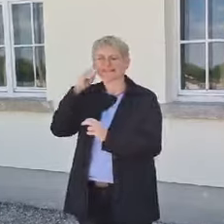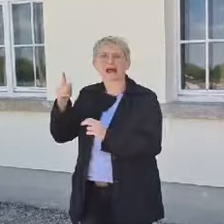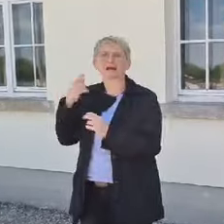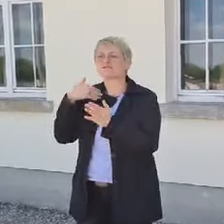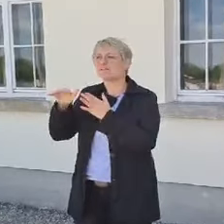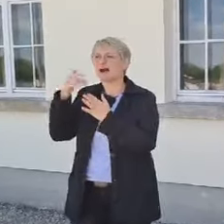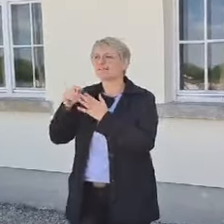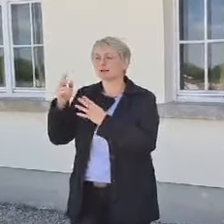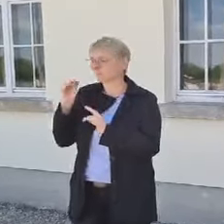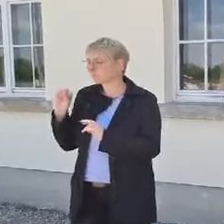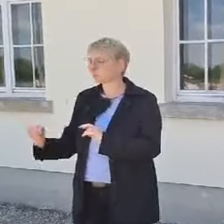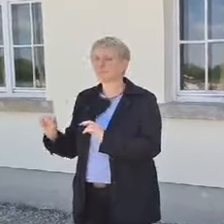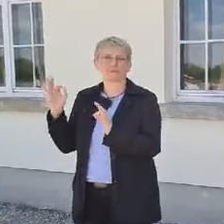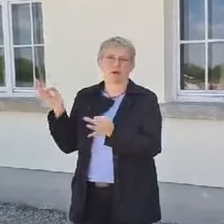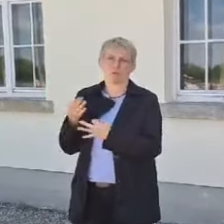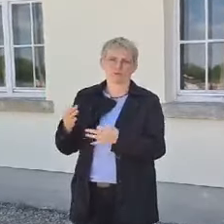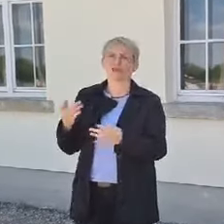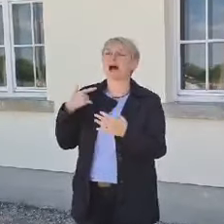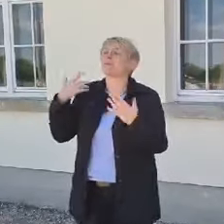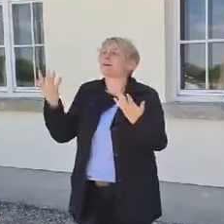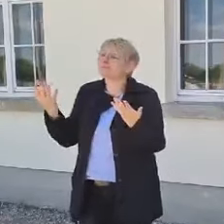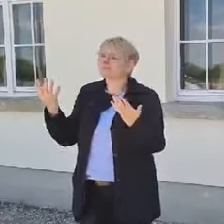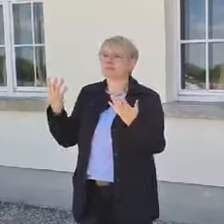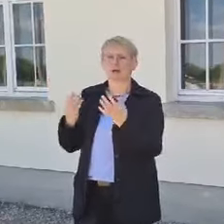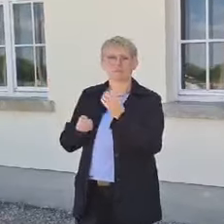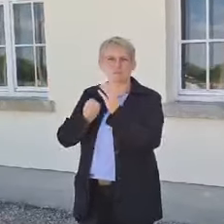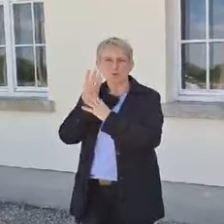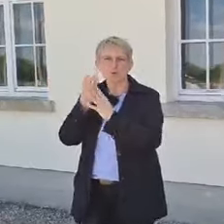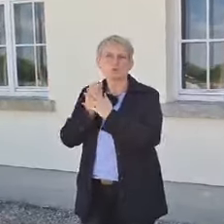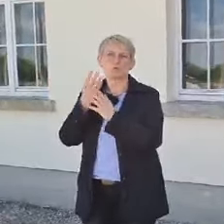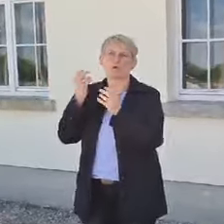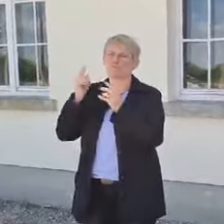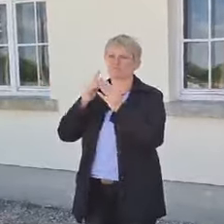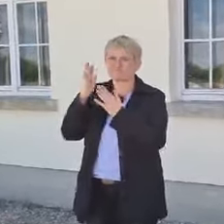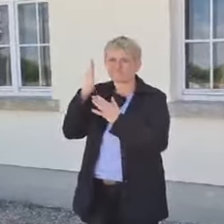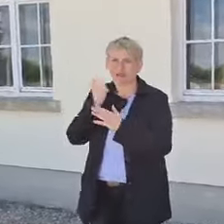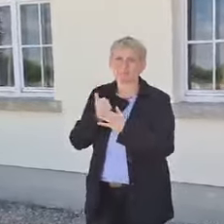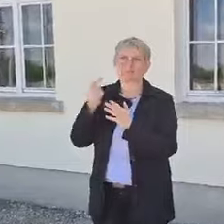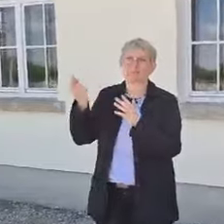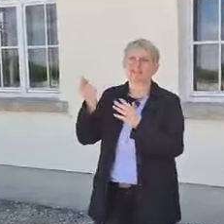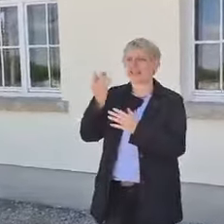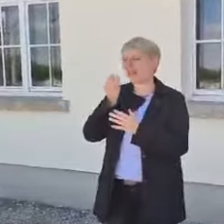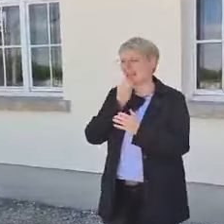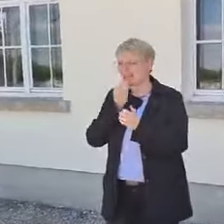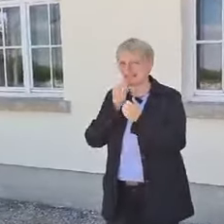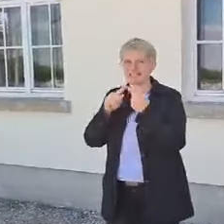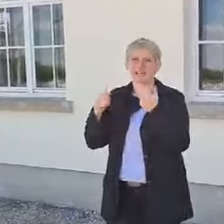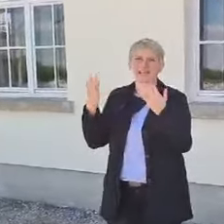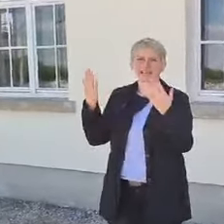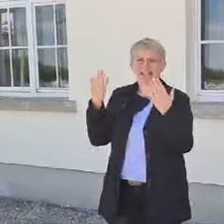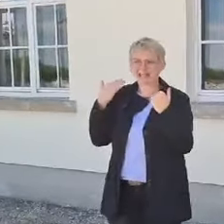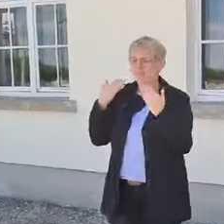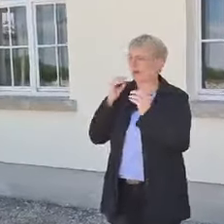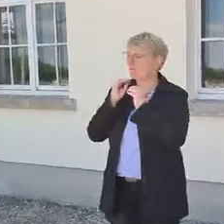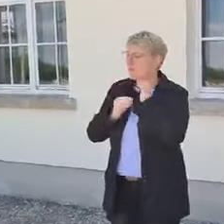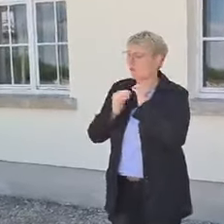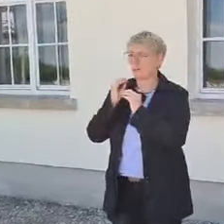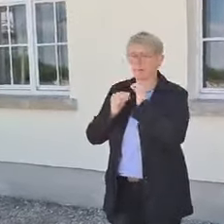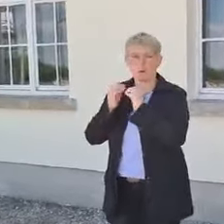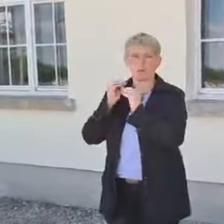gab natürlich auch Probleme mit der fremden Kultur, mit der Nahrung, mit dem Klima und Ähnlichem. Also für viele war